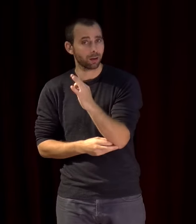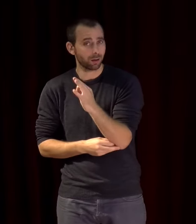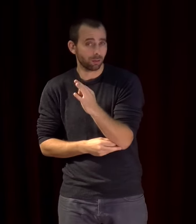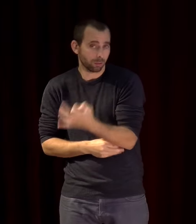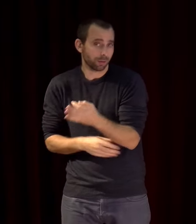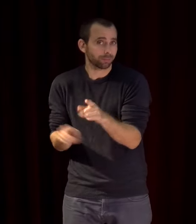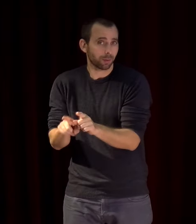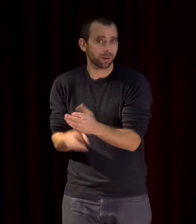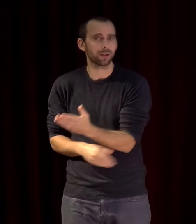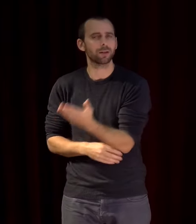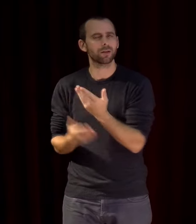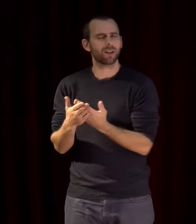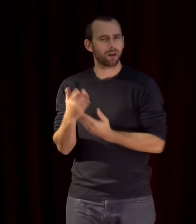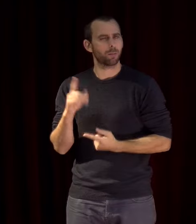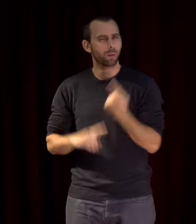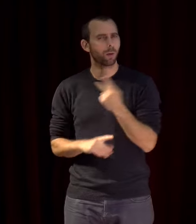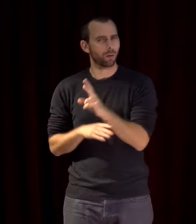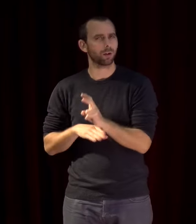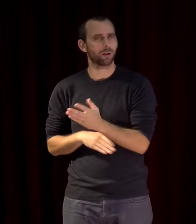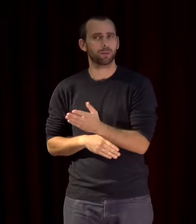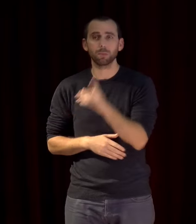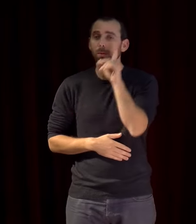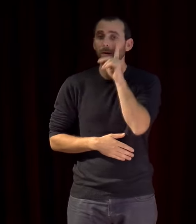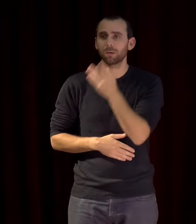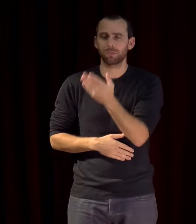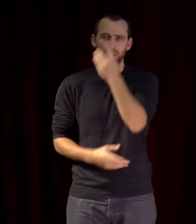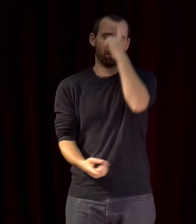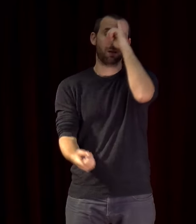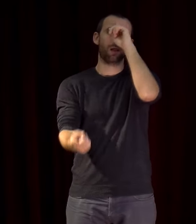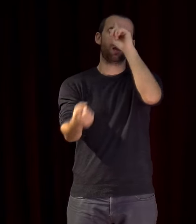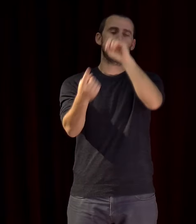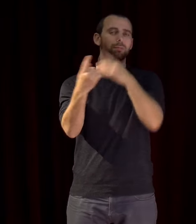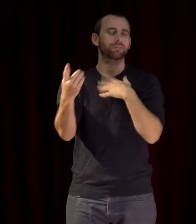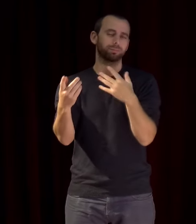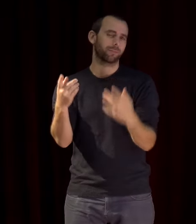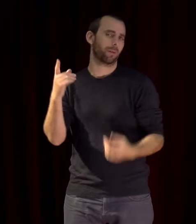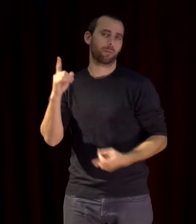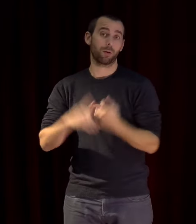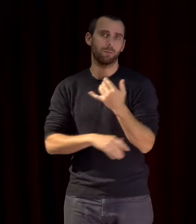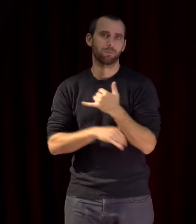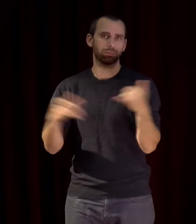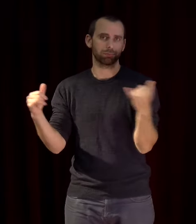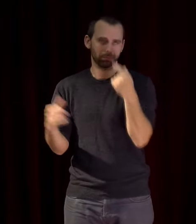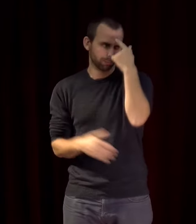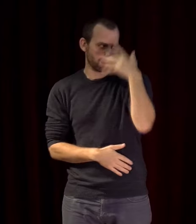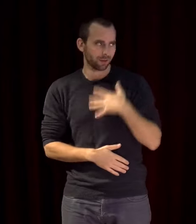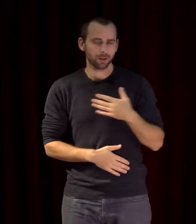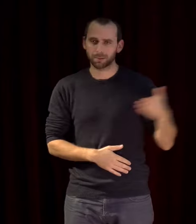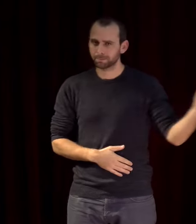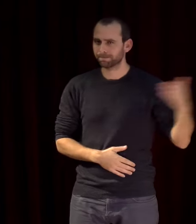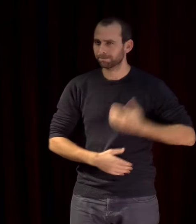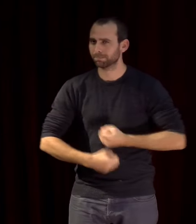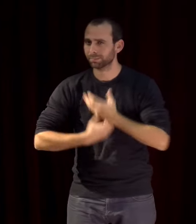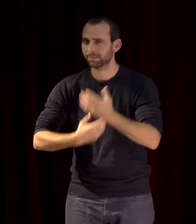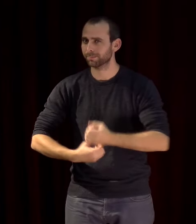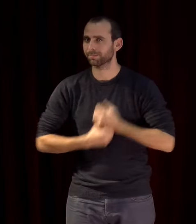important de maintenir puisqu'on a un enjeu majeur et je pense que Giovanna va en parler, on a un enjeu majeur à faire que dans